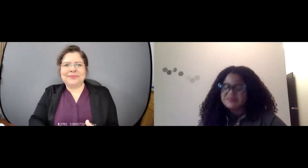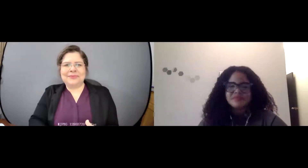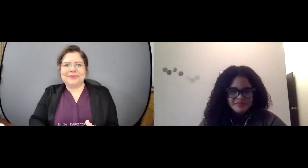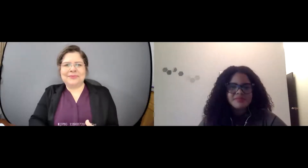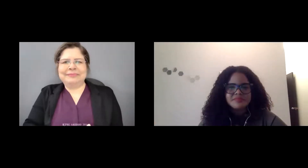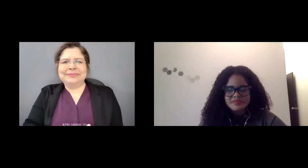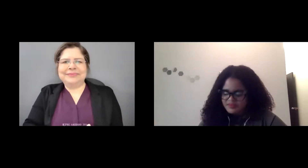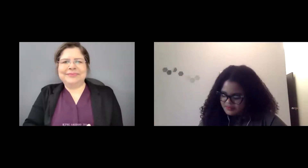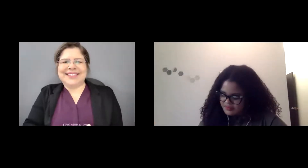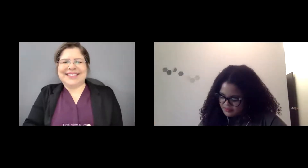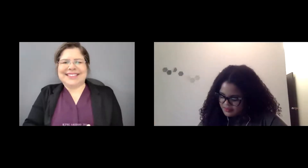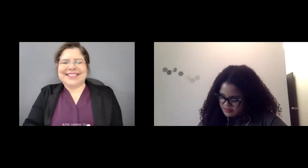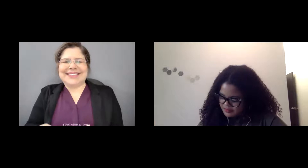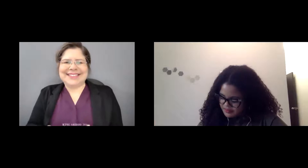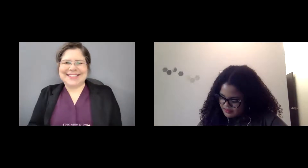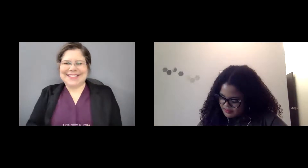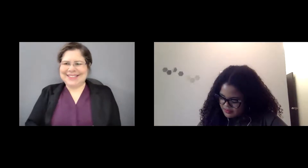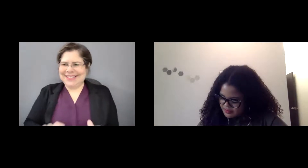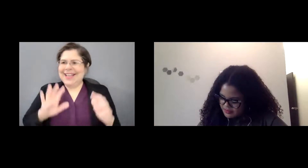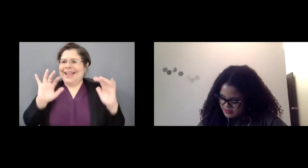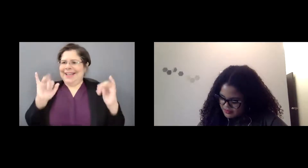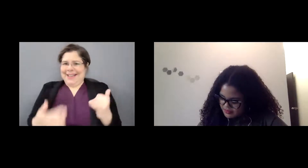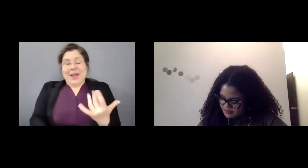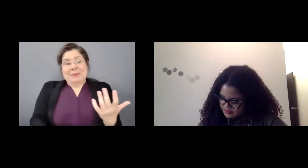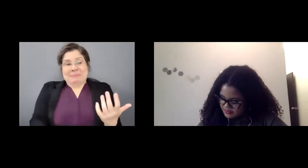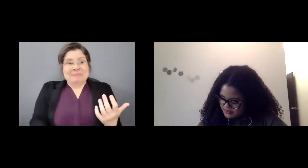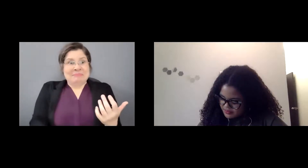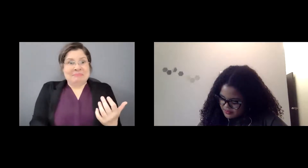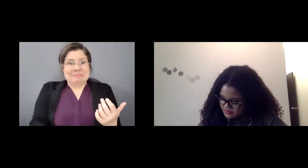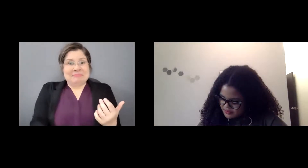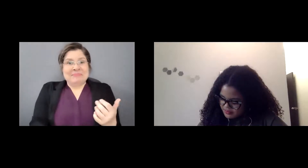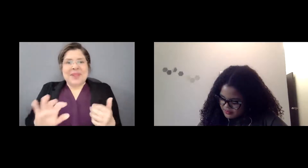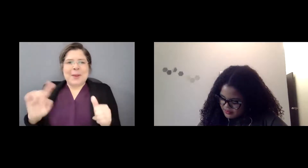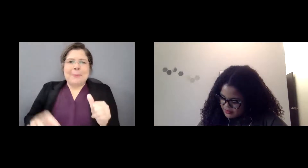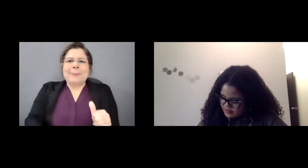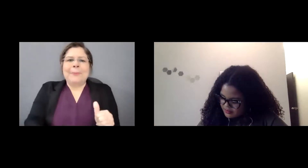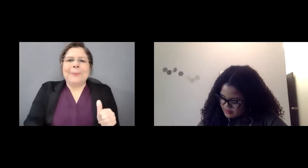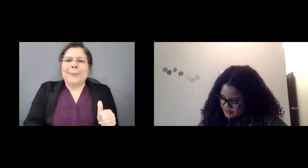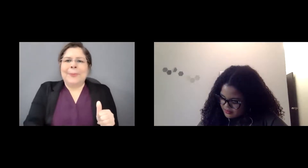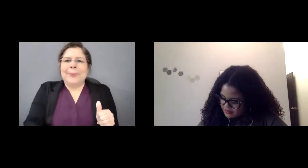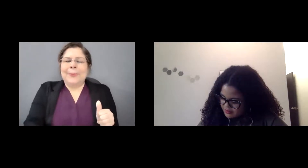esa desprotegida, o las tenemos a ellos rezagados. Segundo,